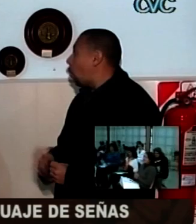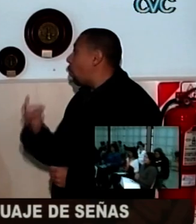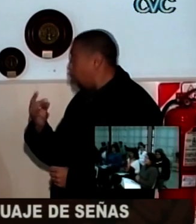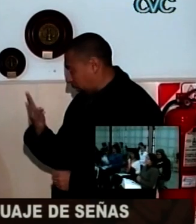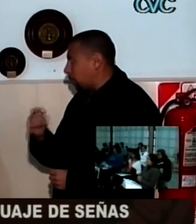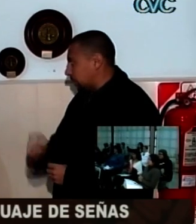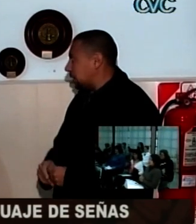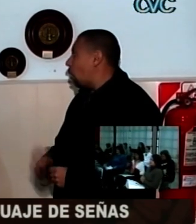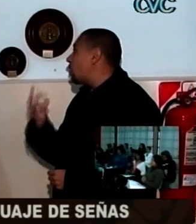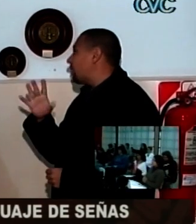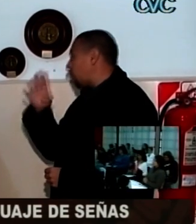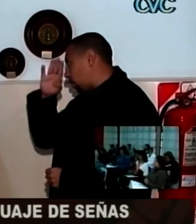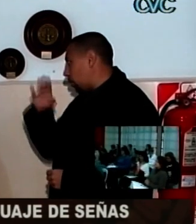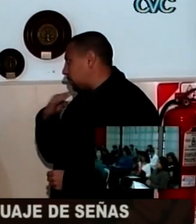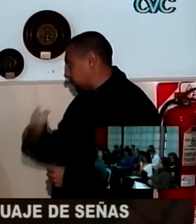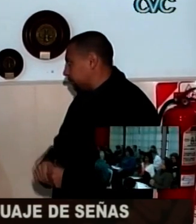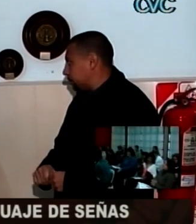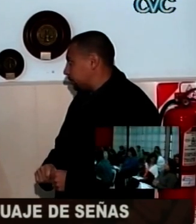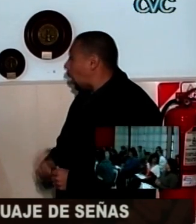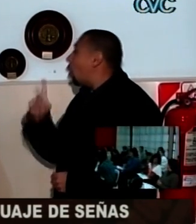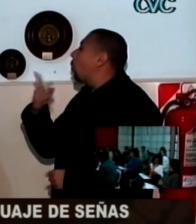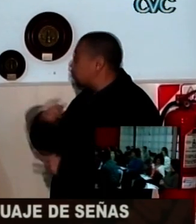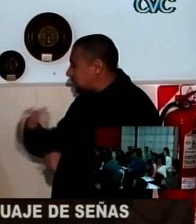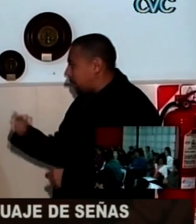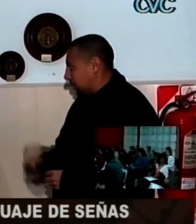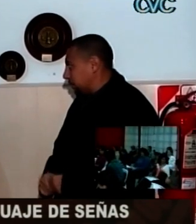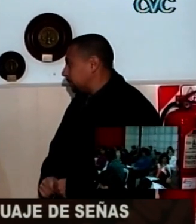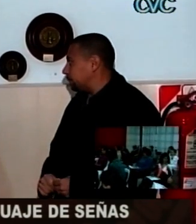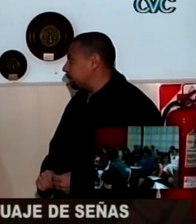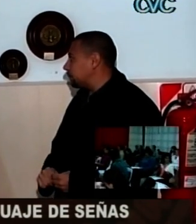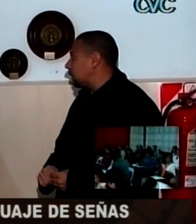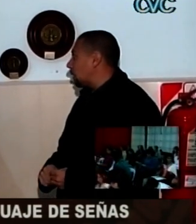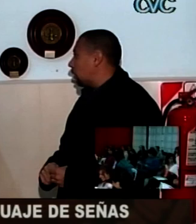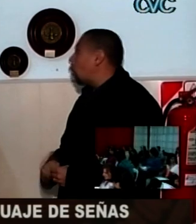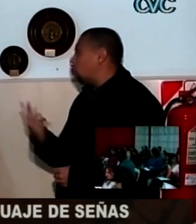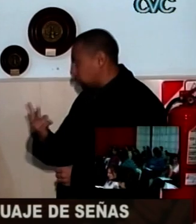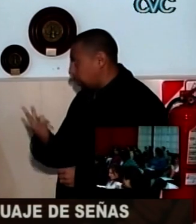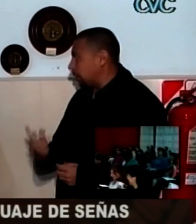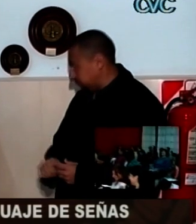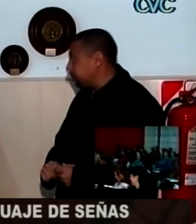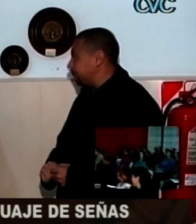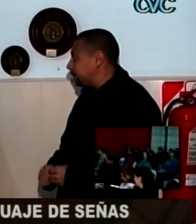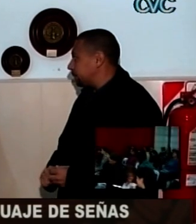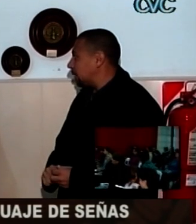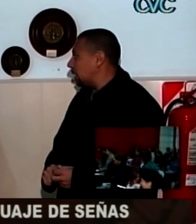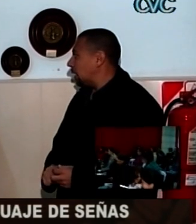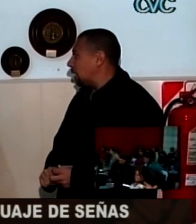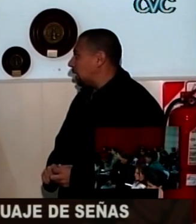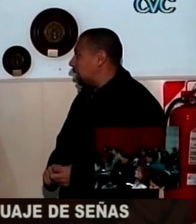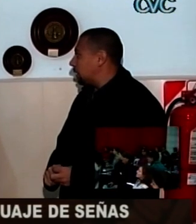meses, una vez por semana y dos horas. Así es. Pero, de